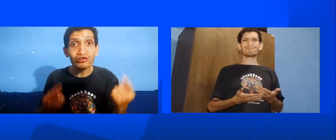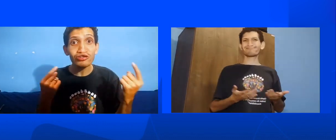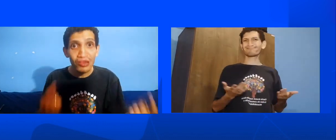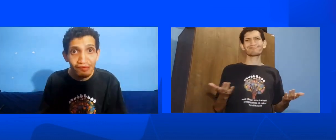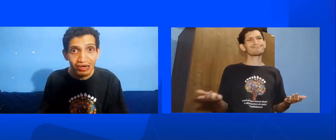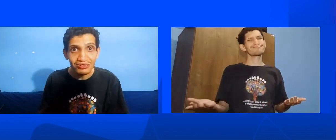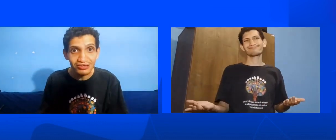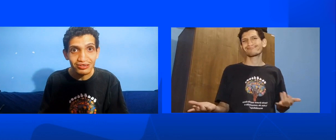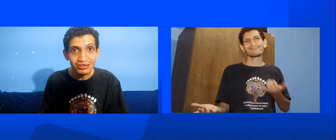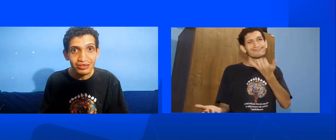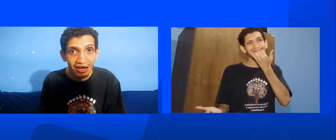texto de Libras